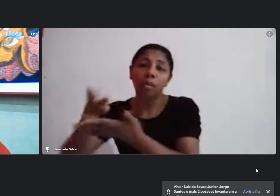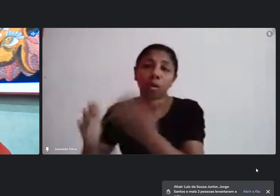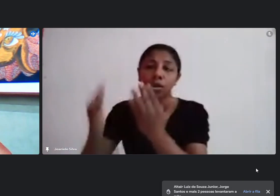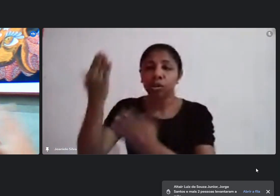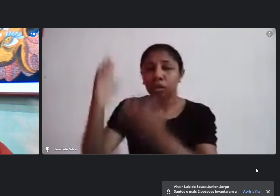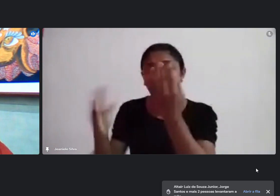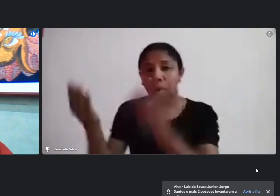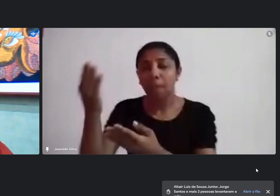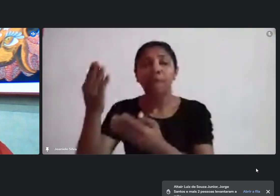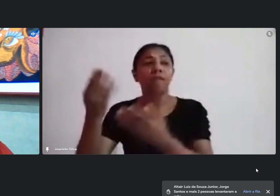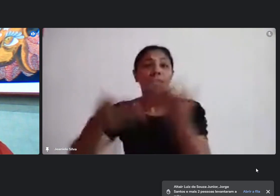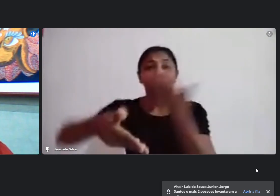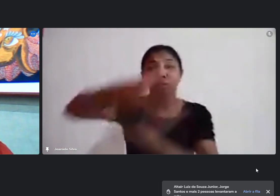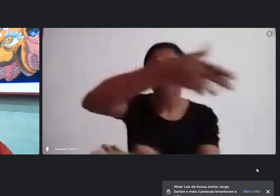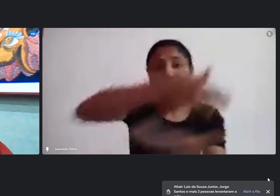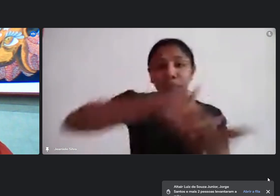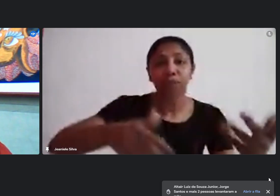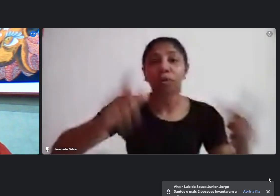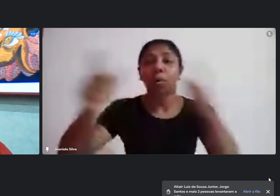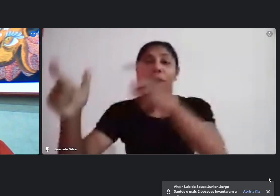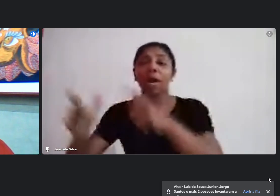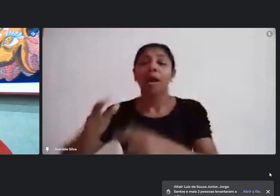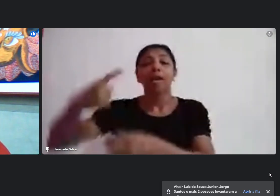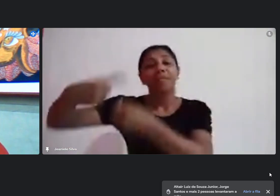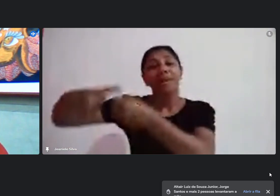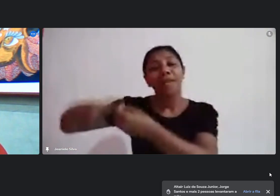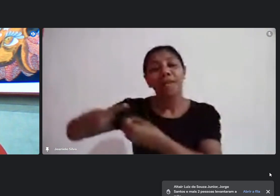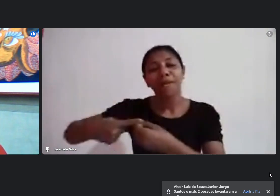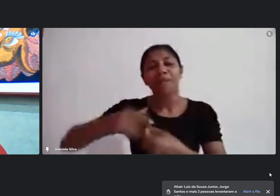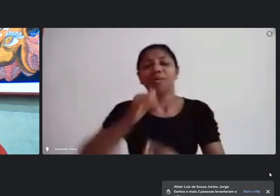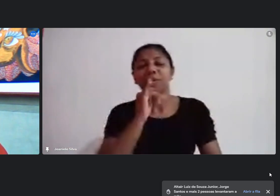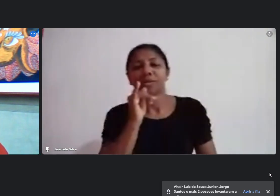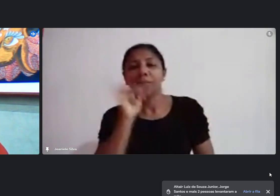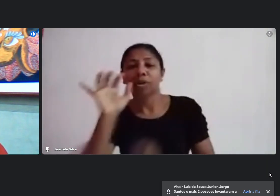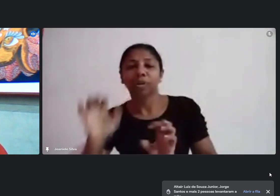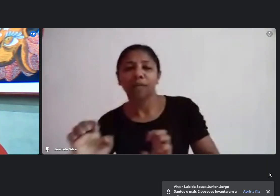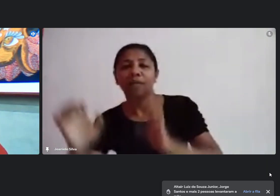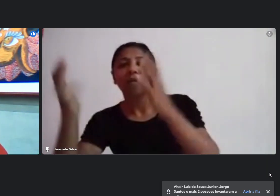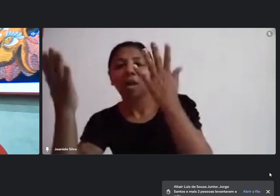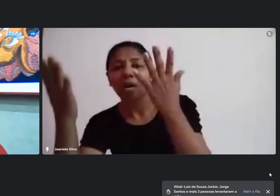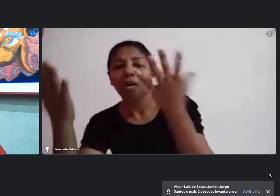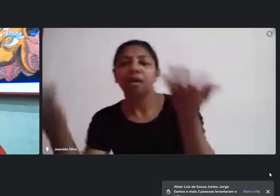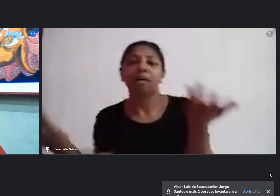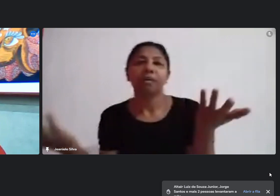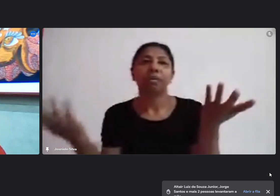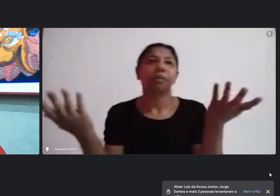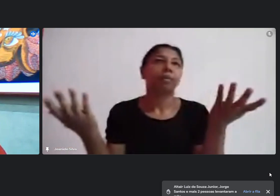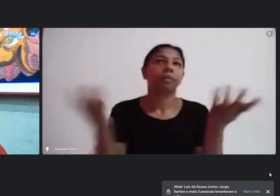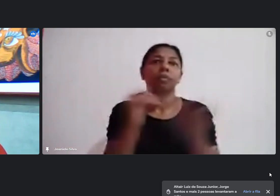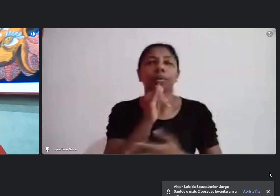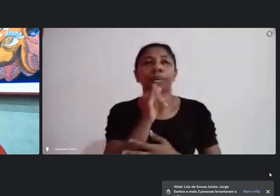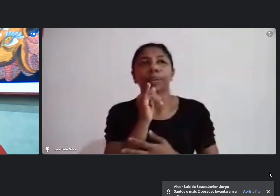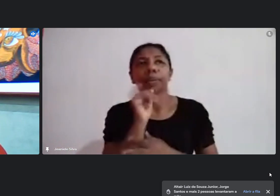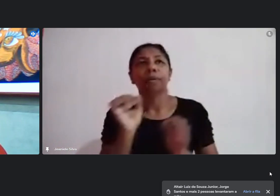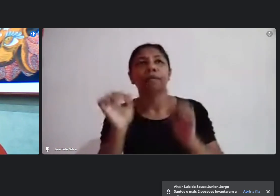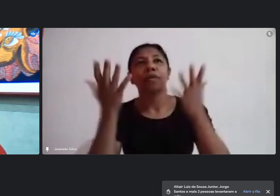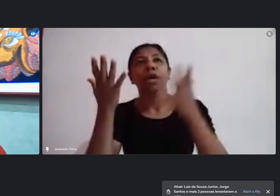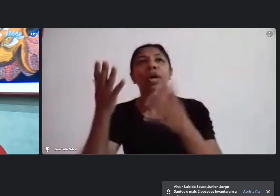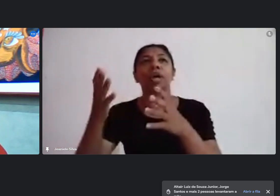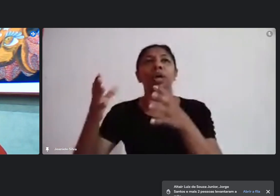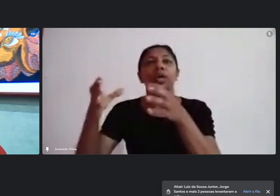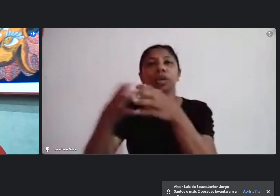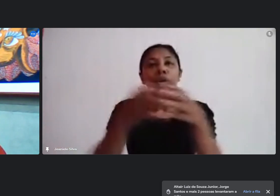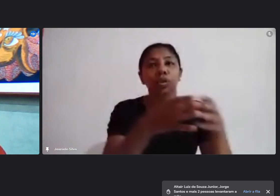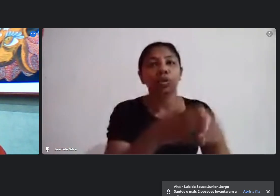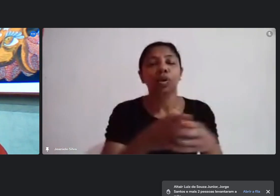de samba por outros lugares do interior por exemplo pode ter um festival um festival das escolas de samba das